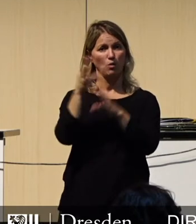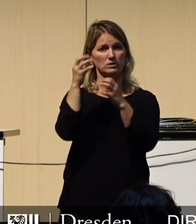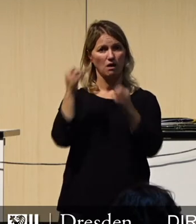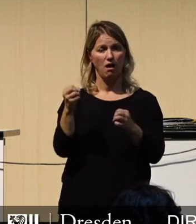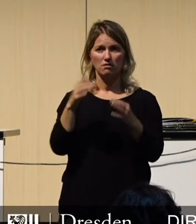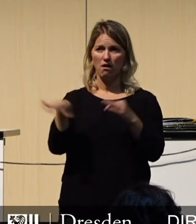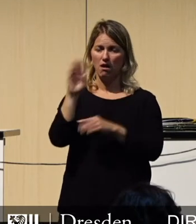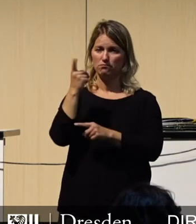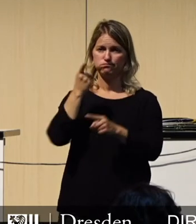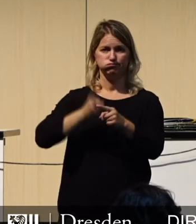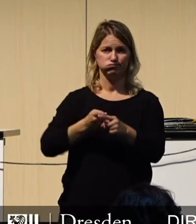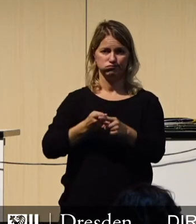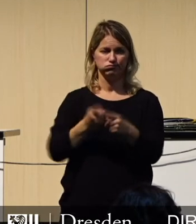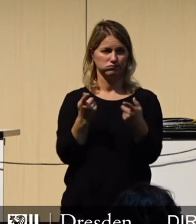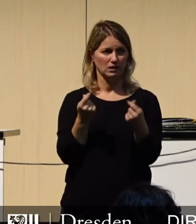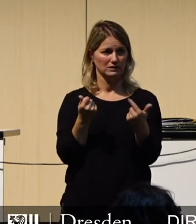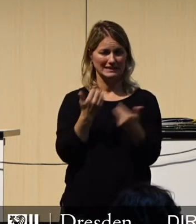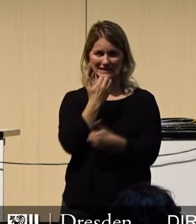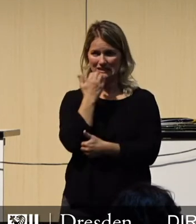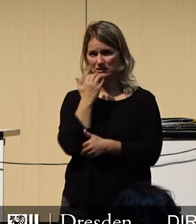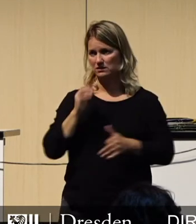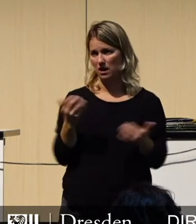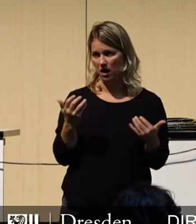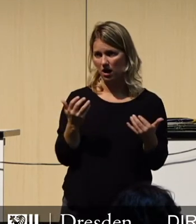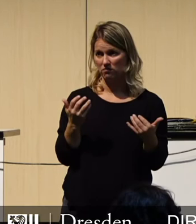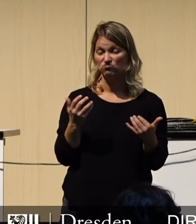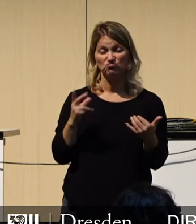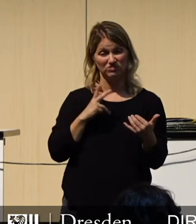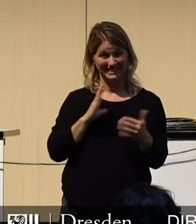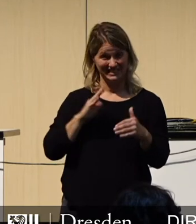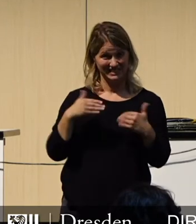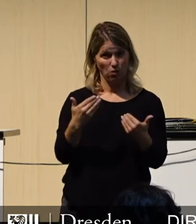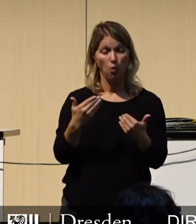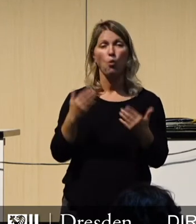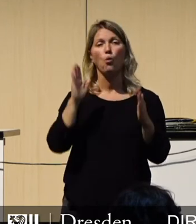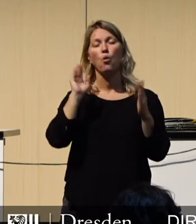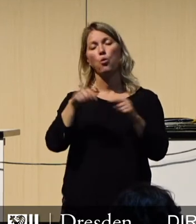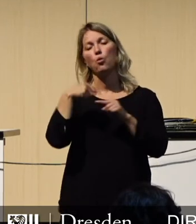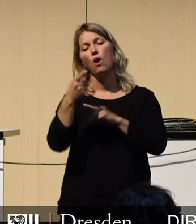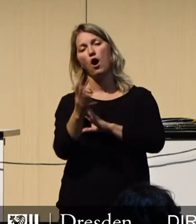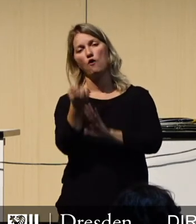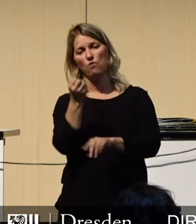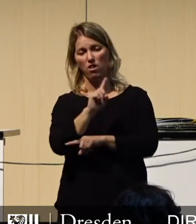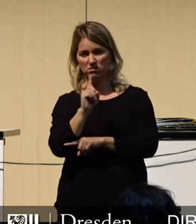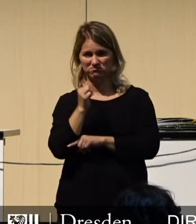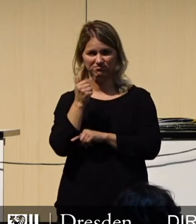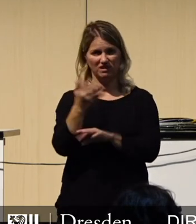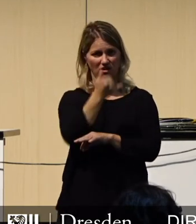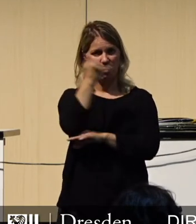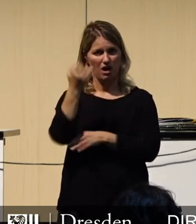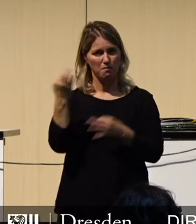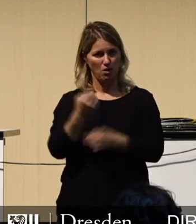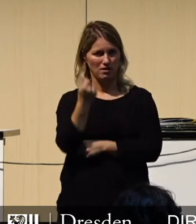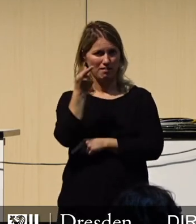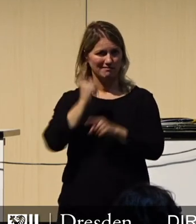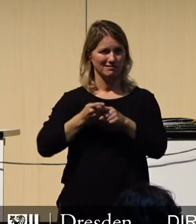Mark erschüttert. Und diese Erschütterung wird noch Jahre nachwirken. Um diesen Haushaltsentwurf